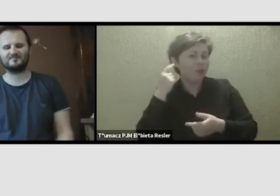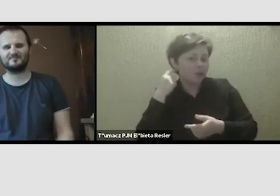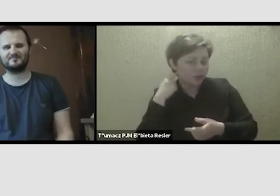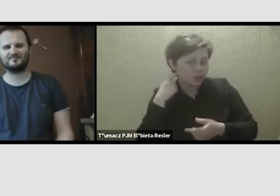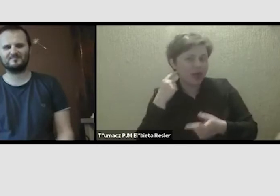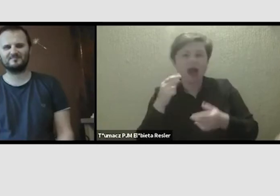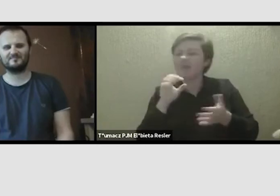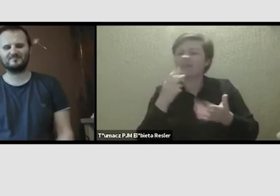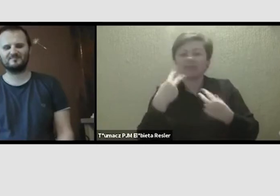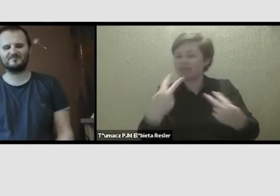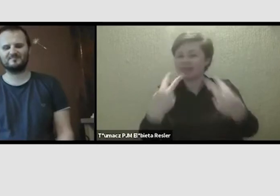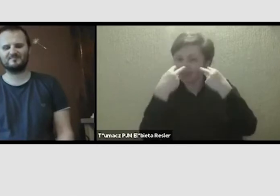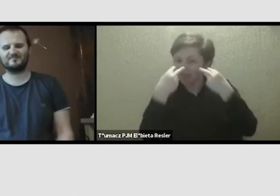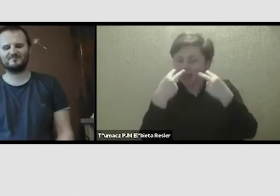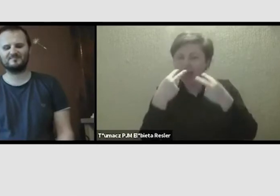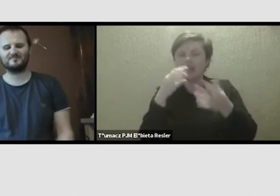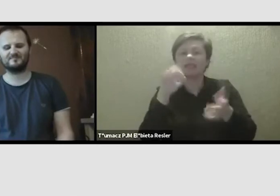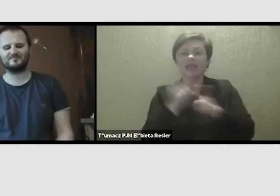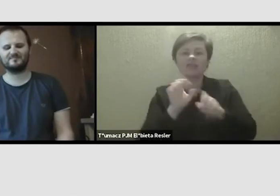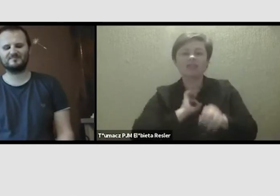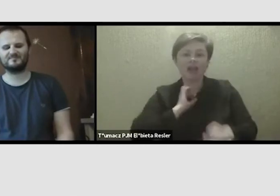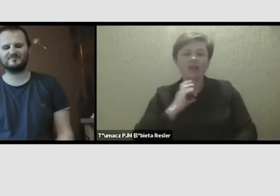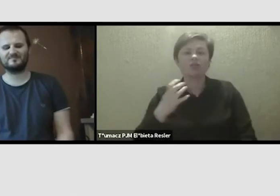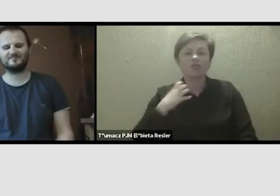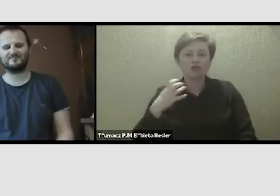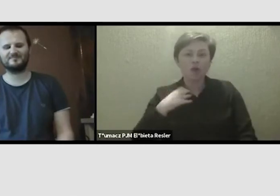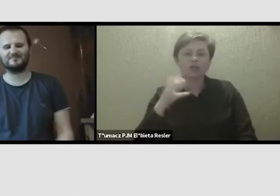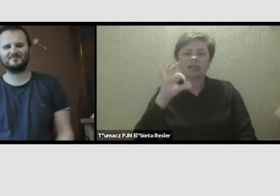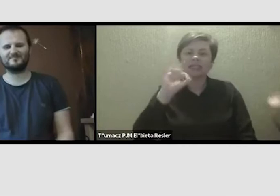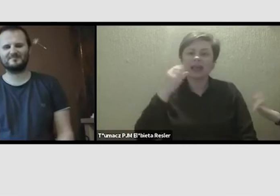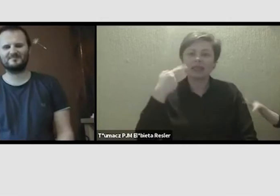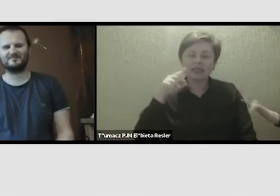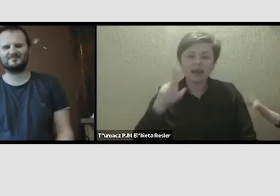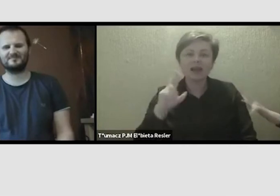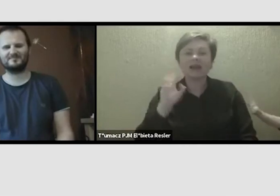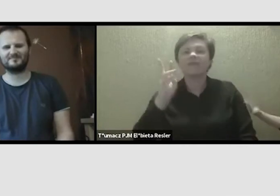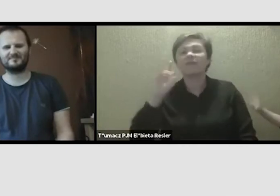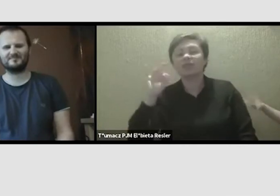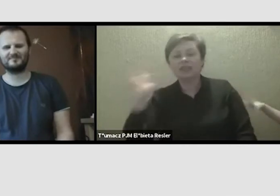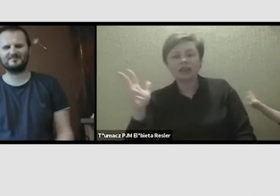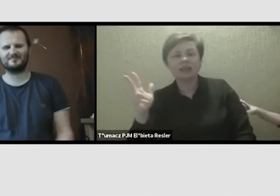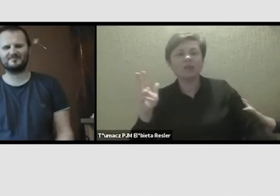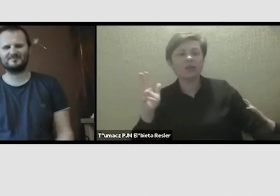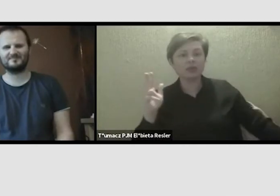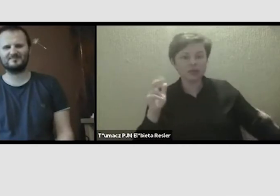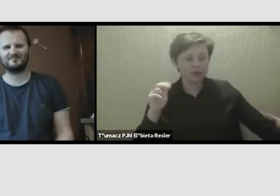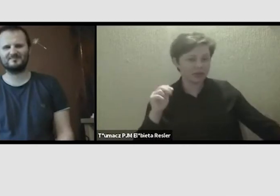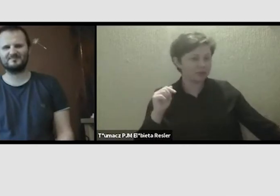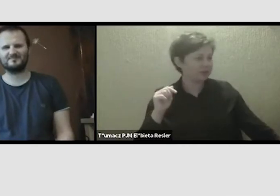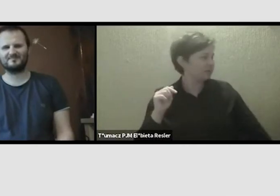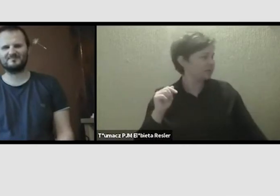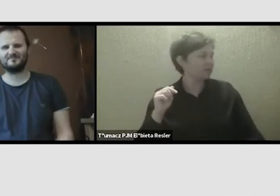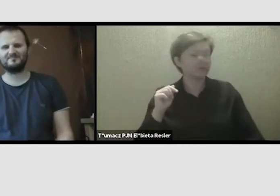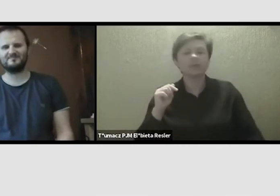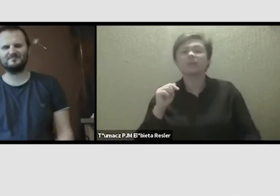tak samo jak nasi dzisiejsi goście, Sandra i Witek. Przede wszystkim skupiamy się na nich oraz na